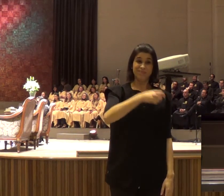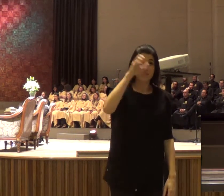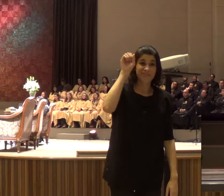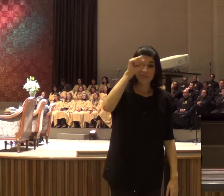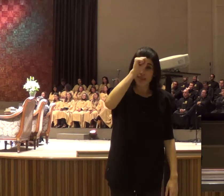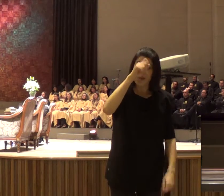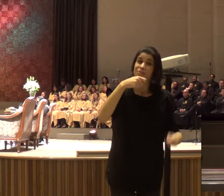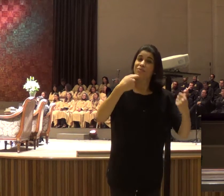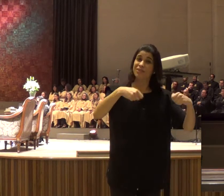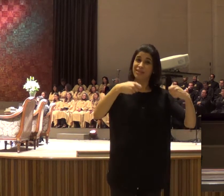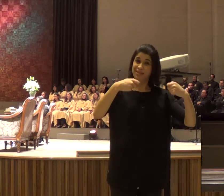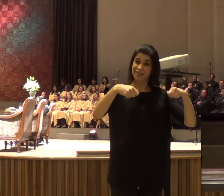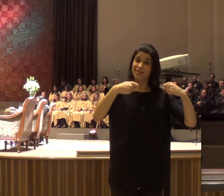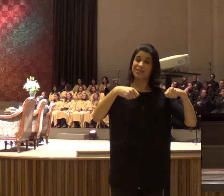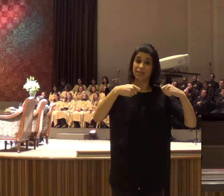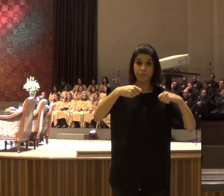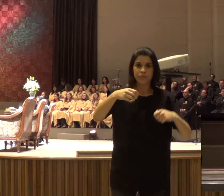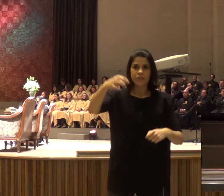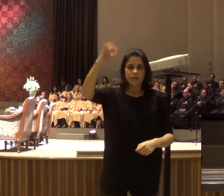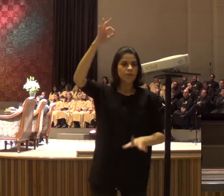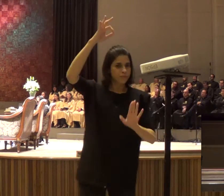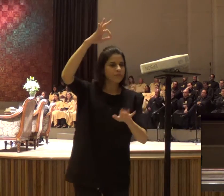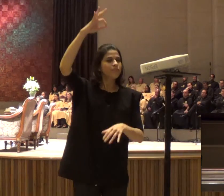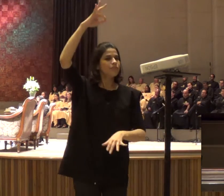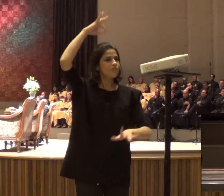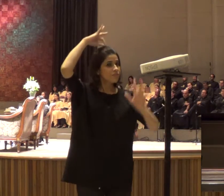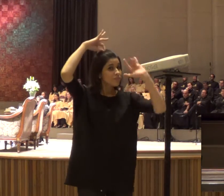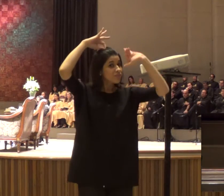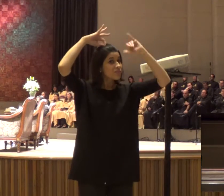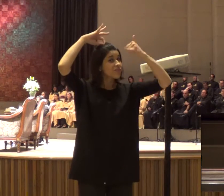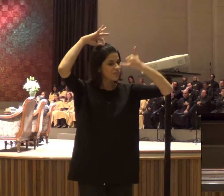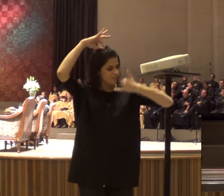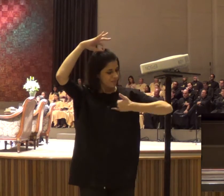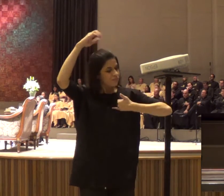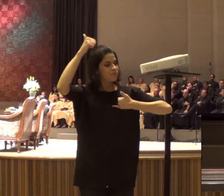nenhuma voz do Espírito, contradiz a palavra de Deus,